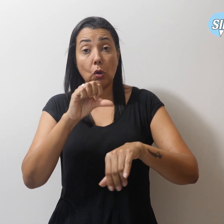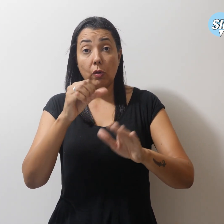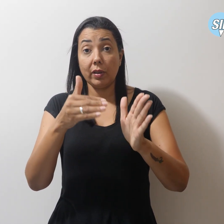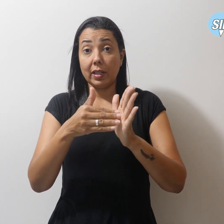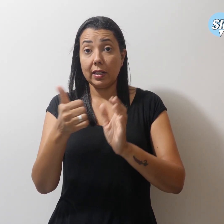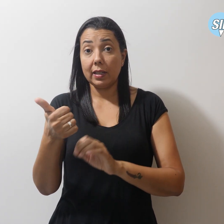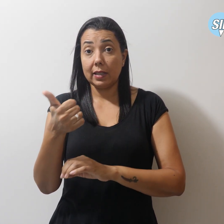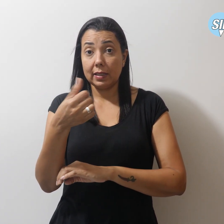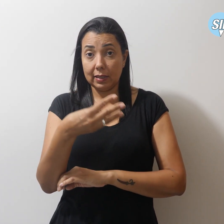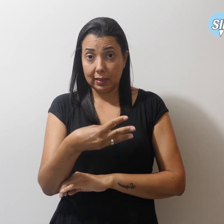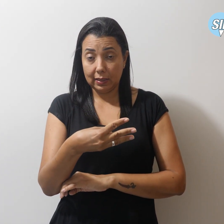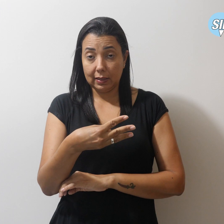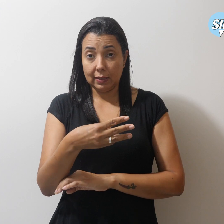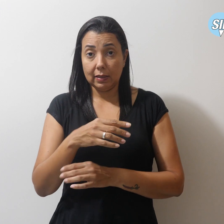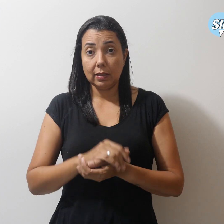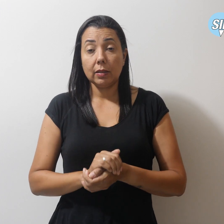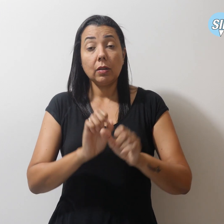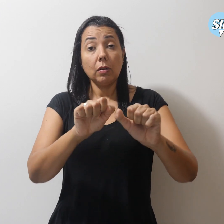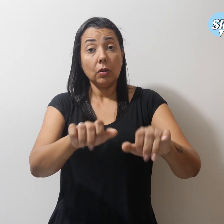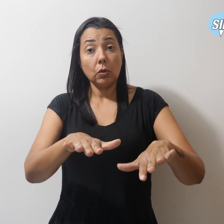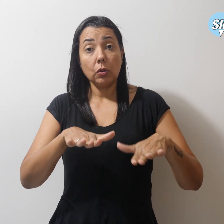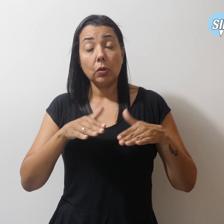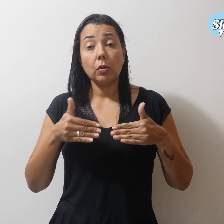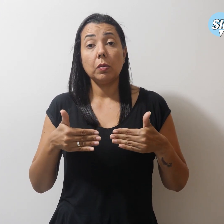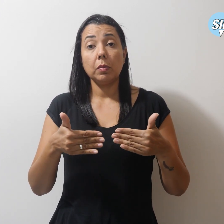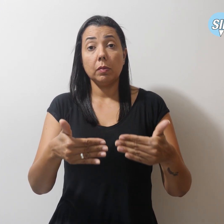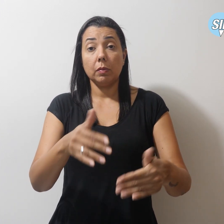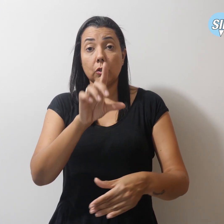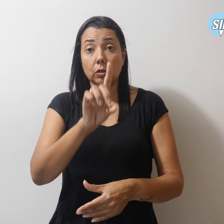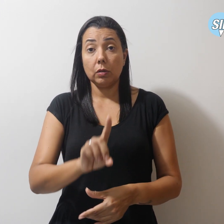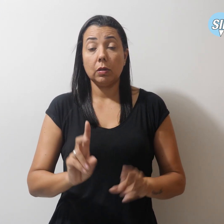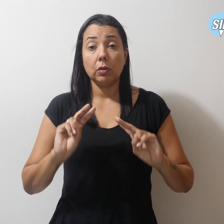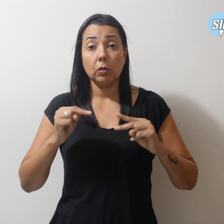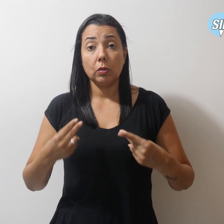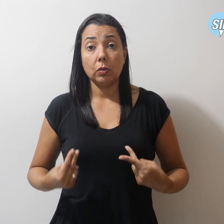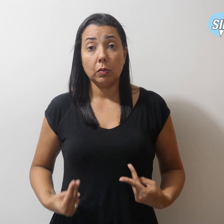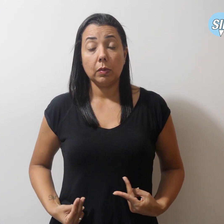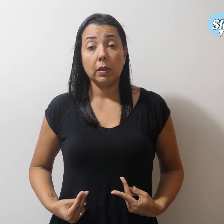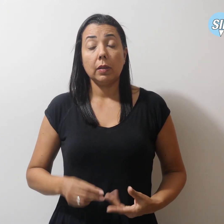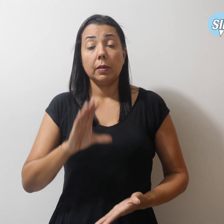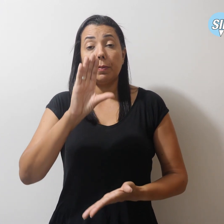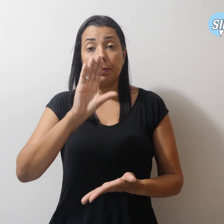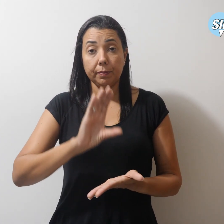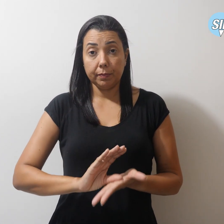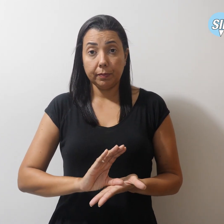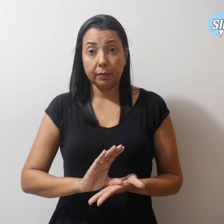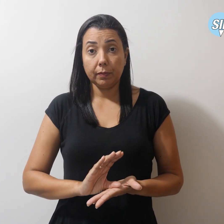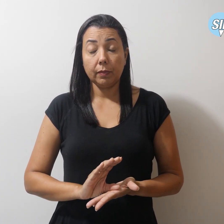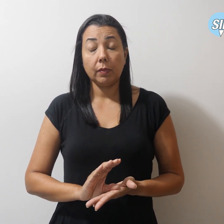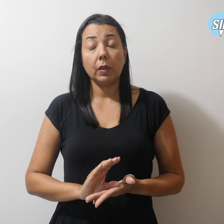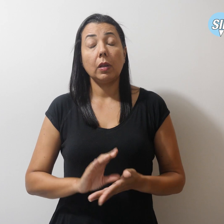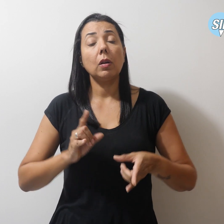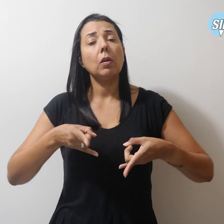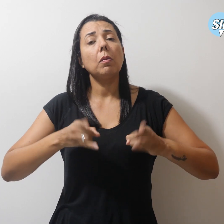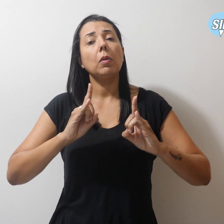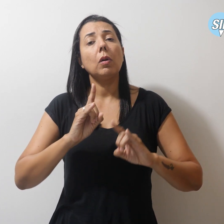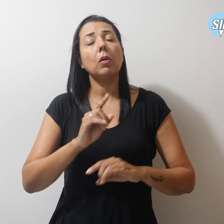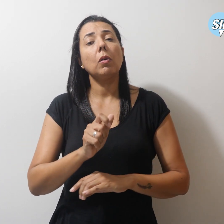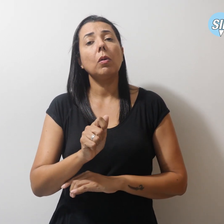no auditório do Ministério de Direitos Humanos e Cidadania, bloco A da Esplanada dos